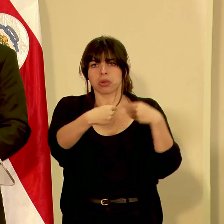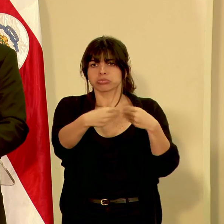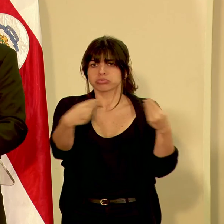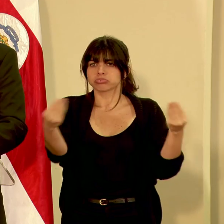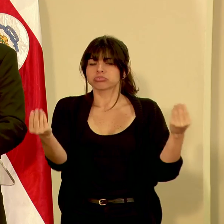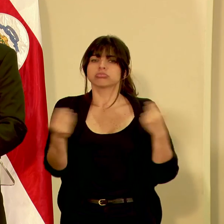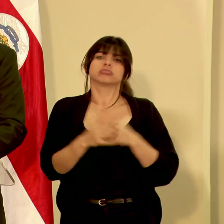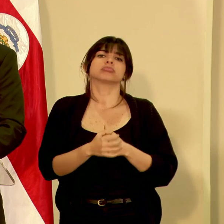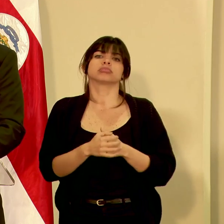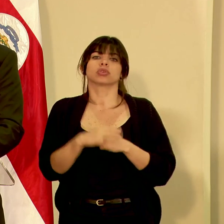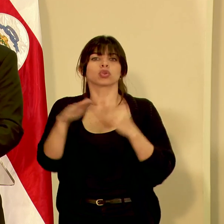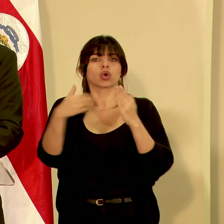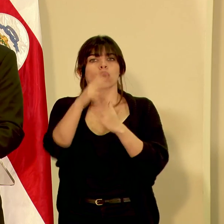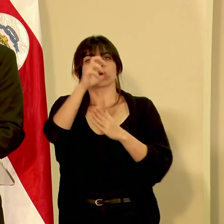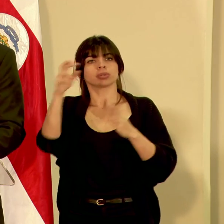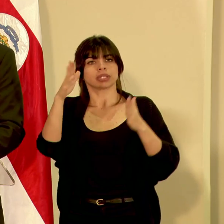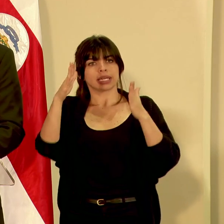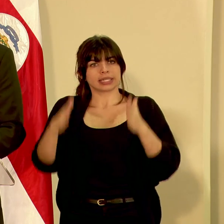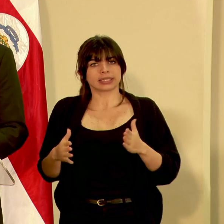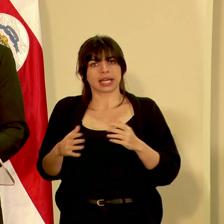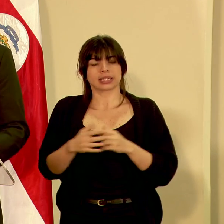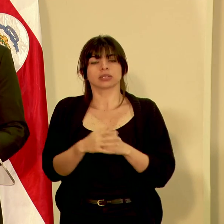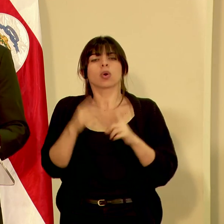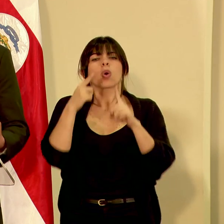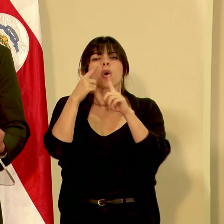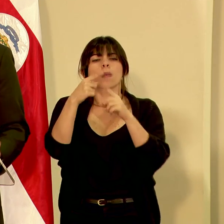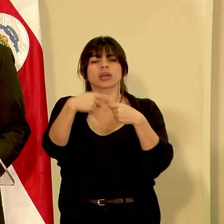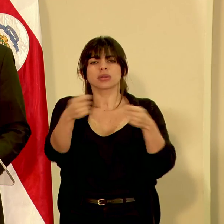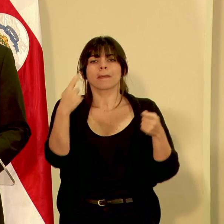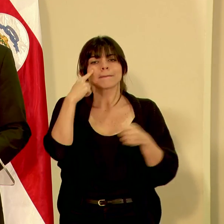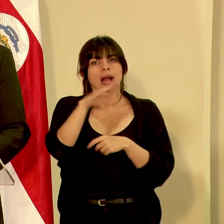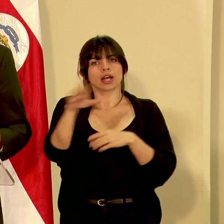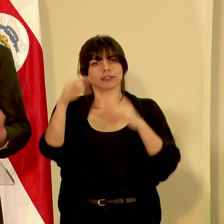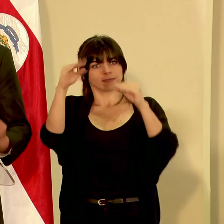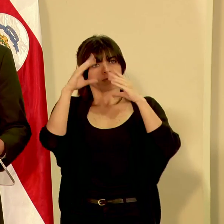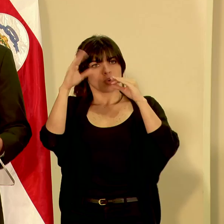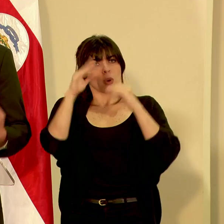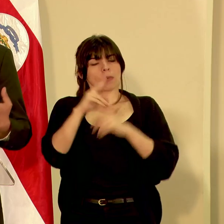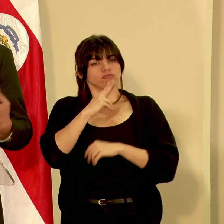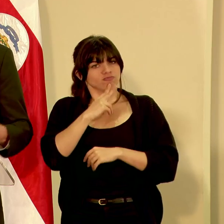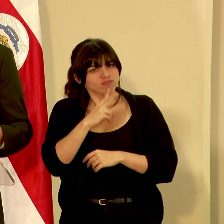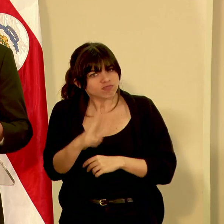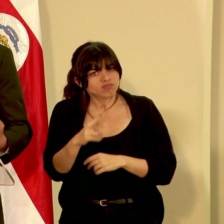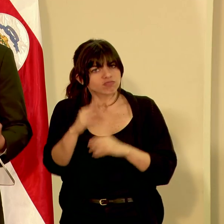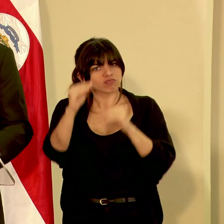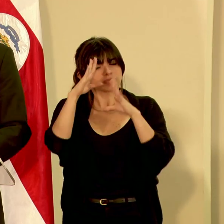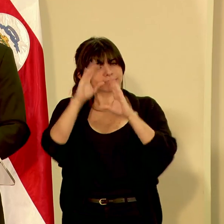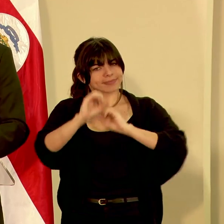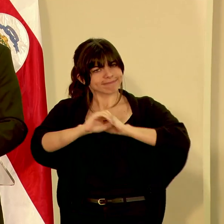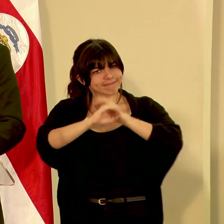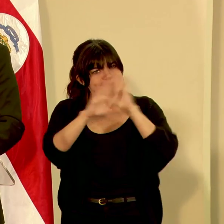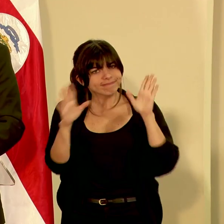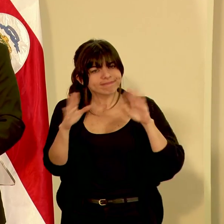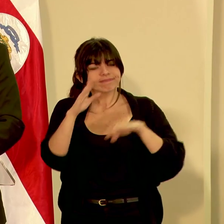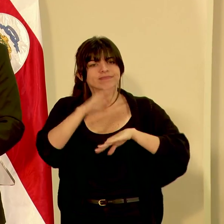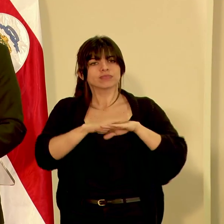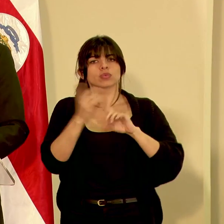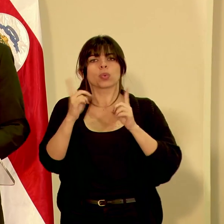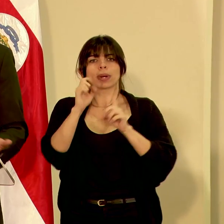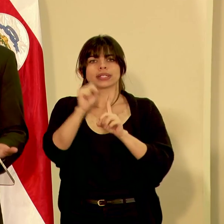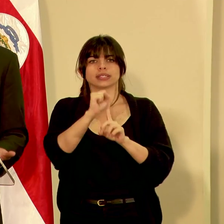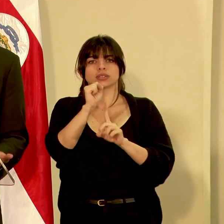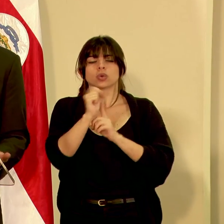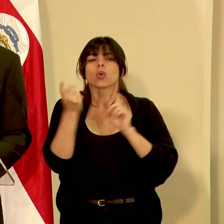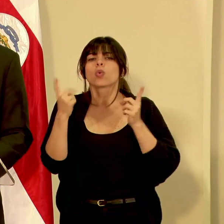de los costarricenses con el fin de informar de una forma veraz, clara sobre la situación